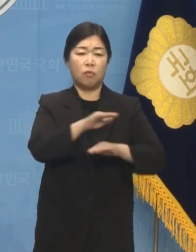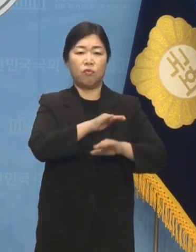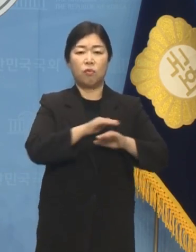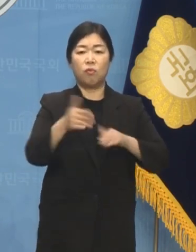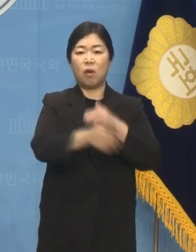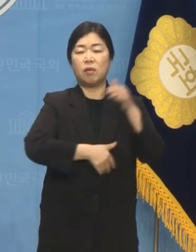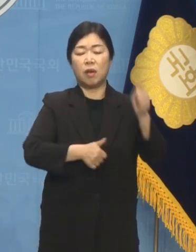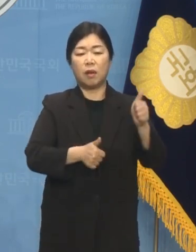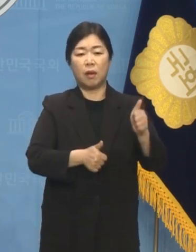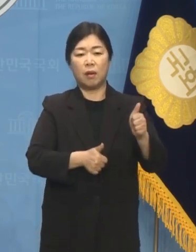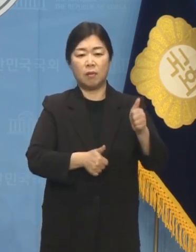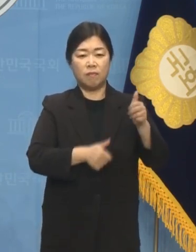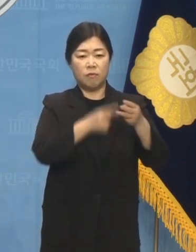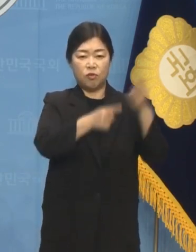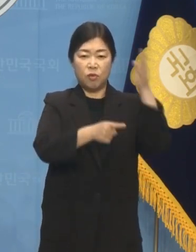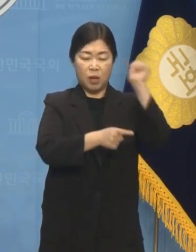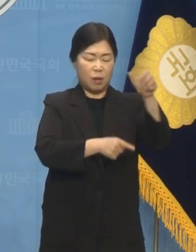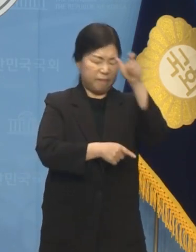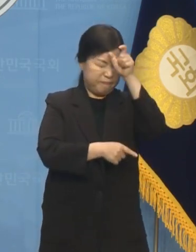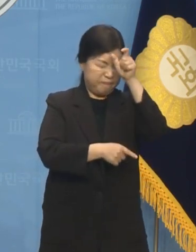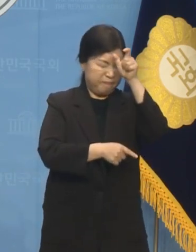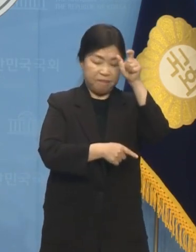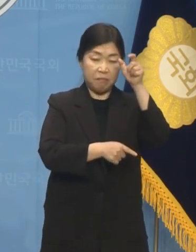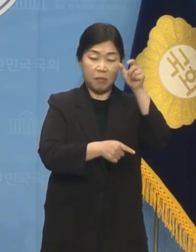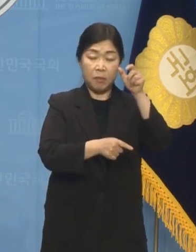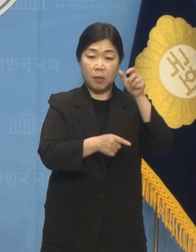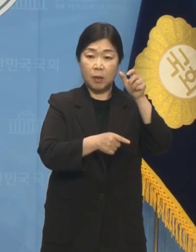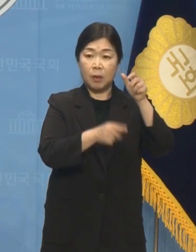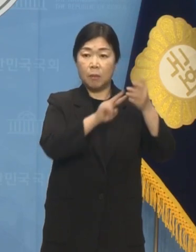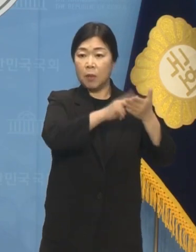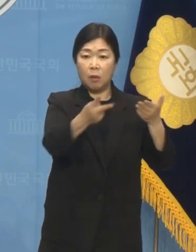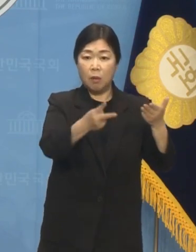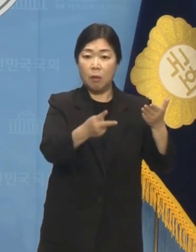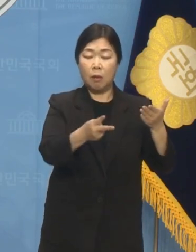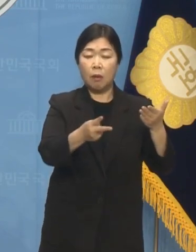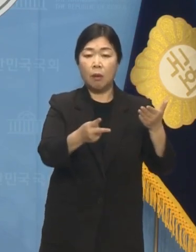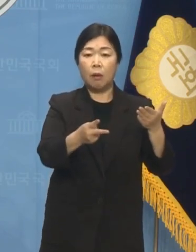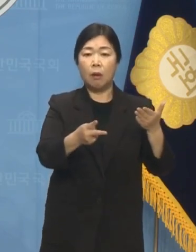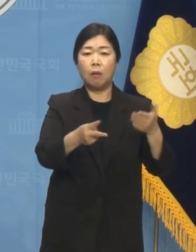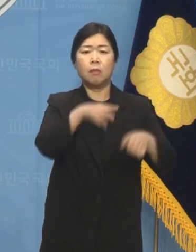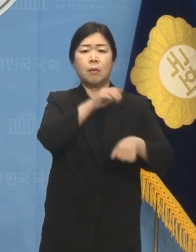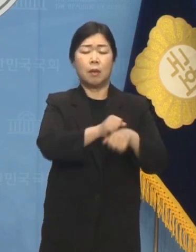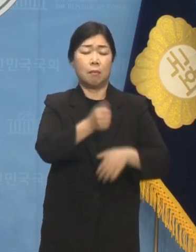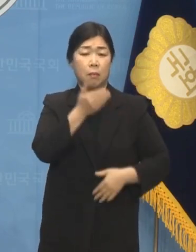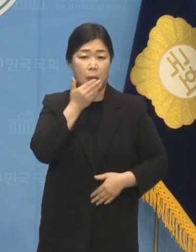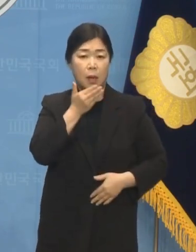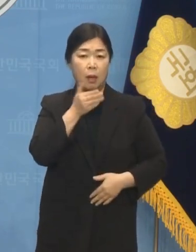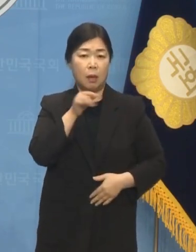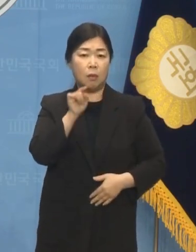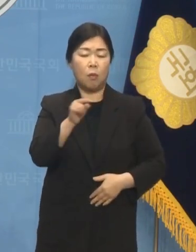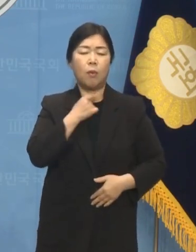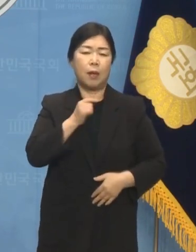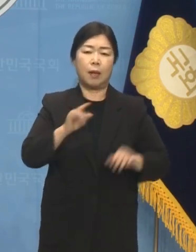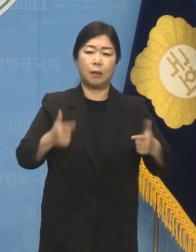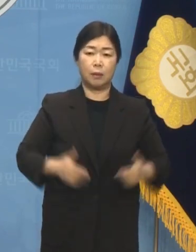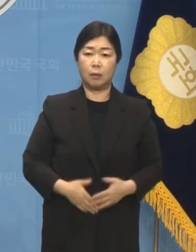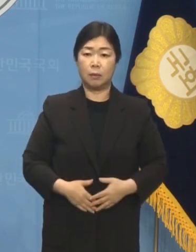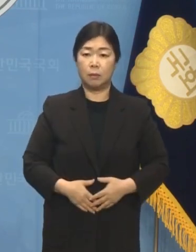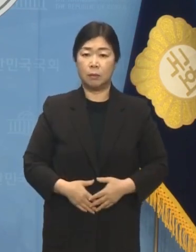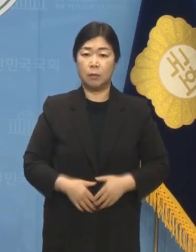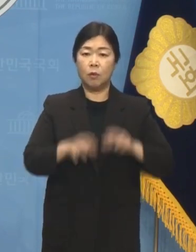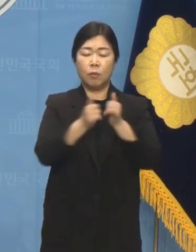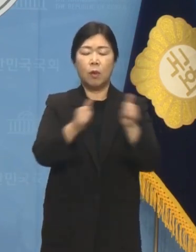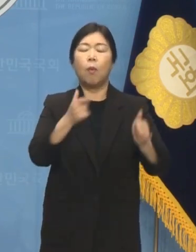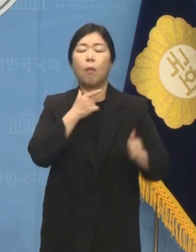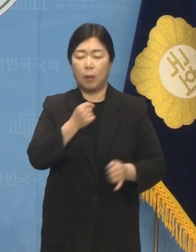정부에서 전공의들과 대화를 통해 원만한 갈등 조정을 하는 것은 국민이 바라맞이 않는